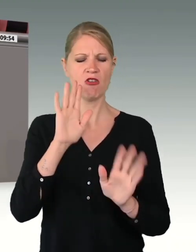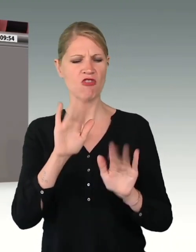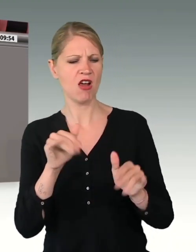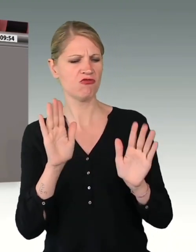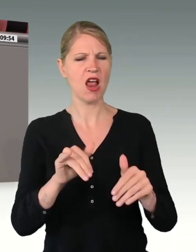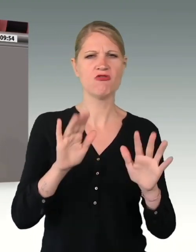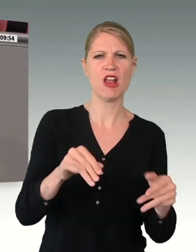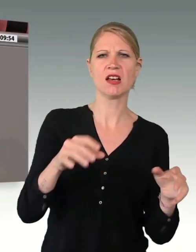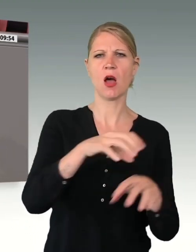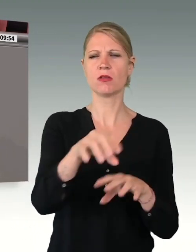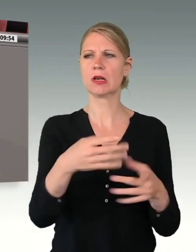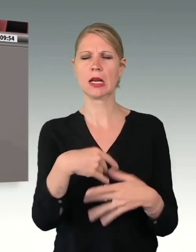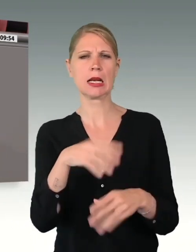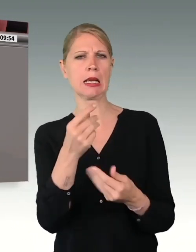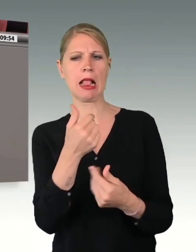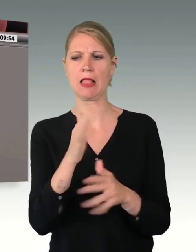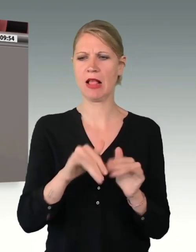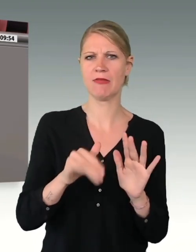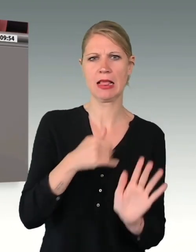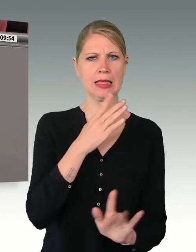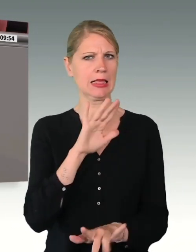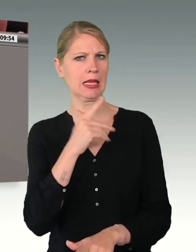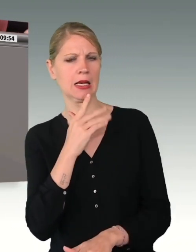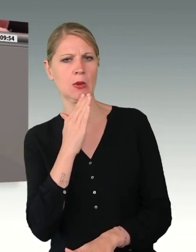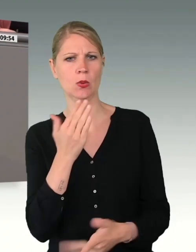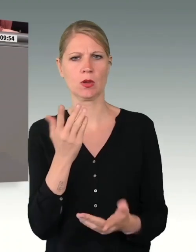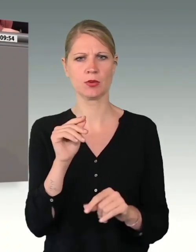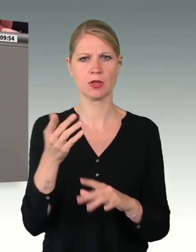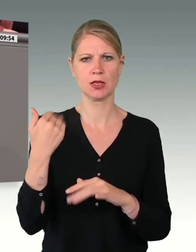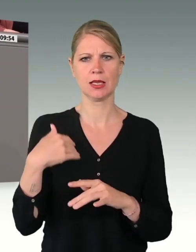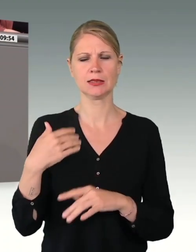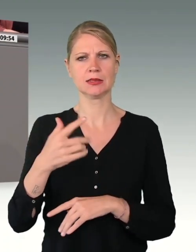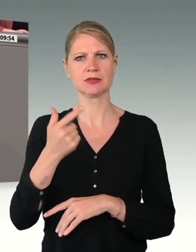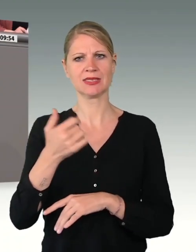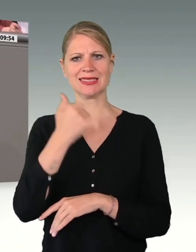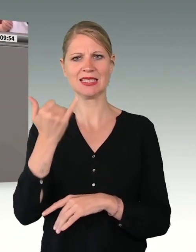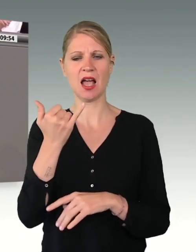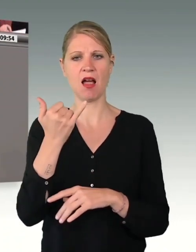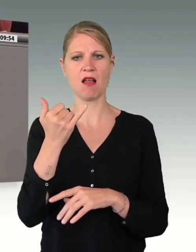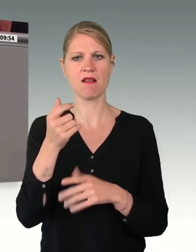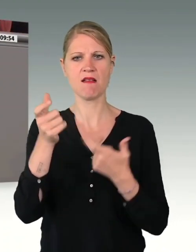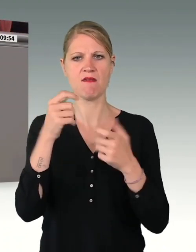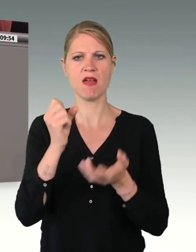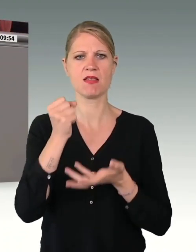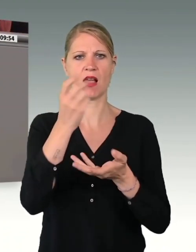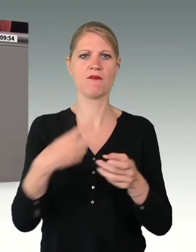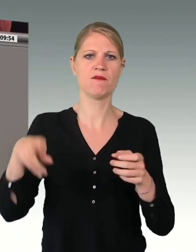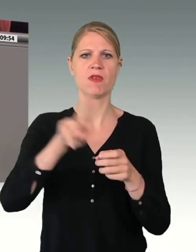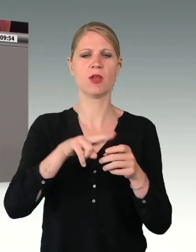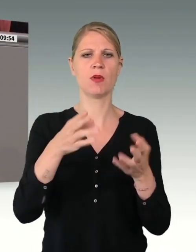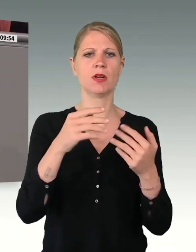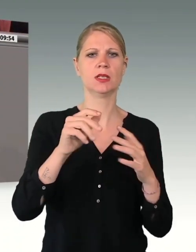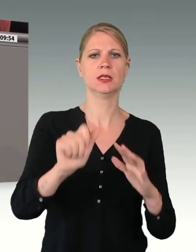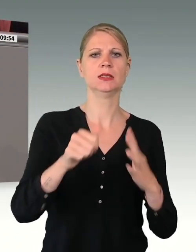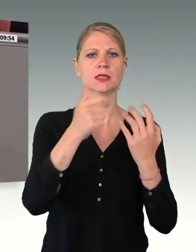vergangenen 20 Jahren ist der Wehretat verdoppelt worden von 26,5 auf 52,8 Milliarden.